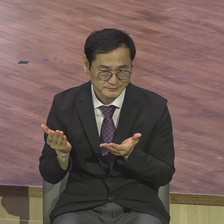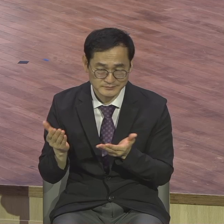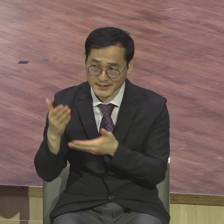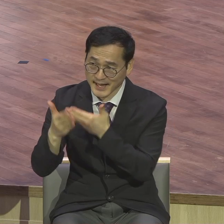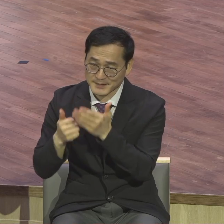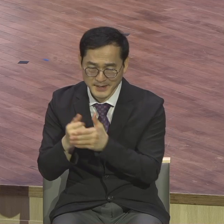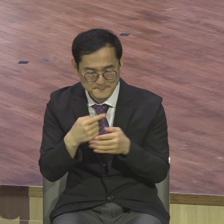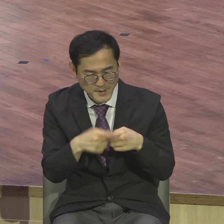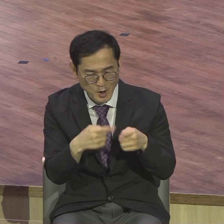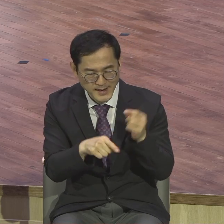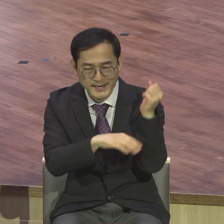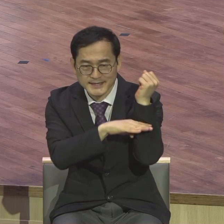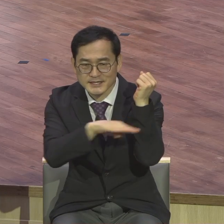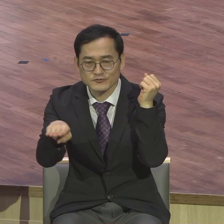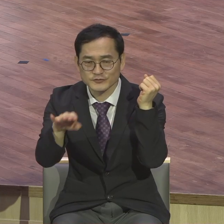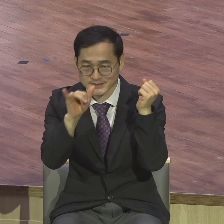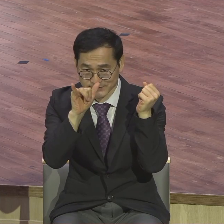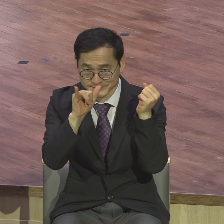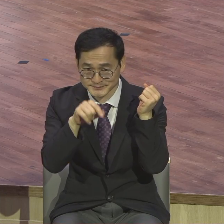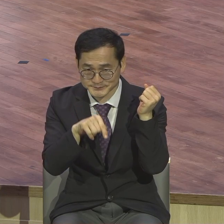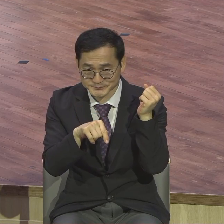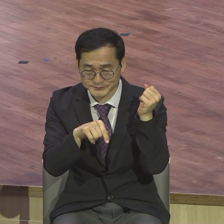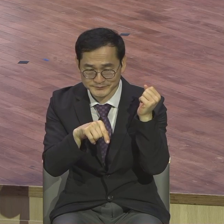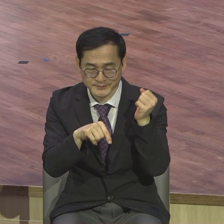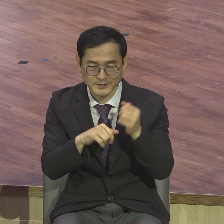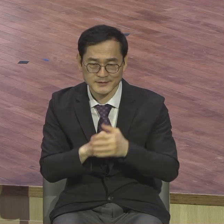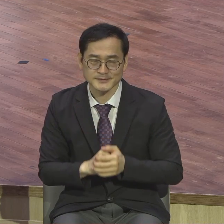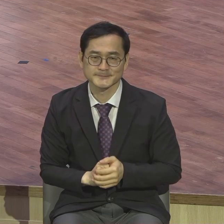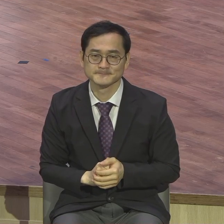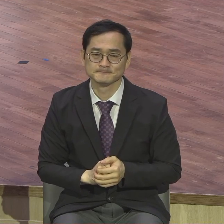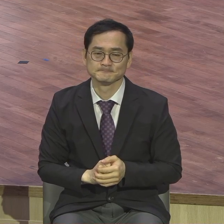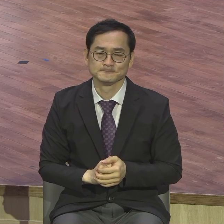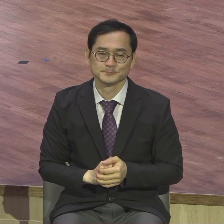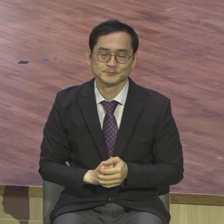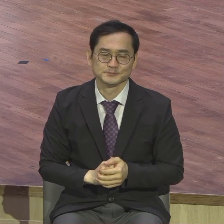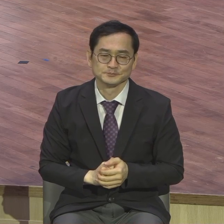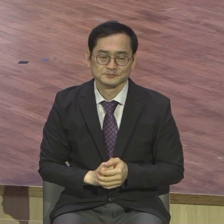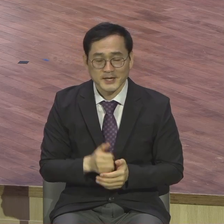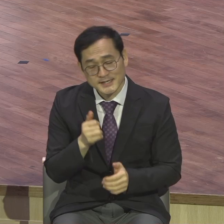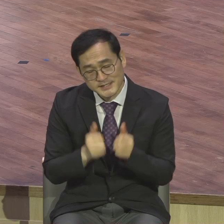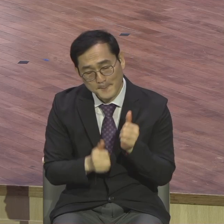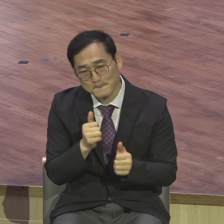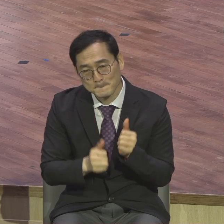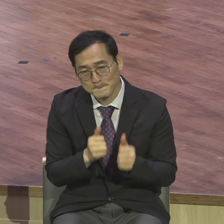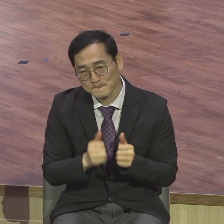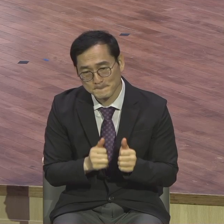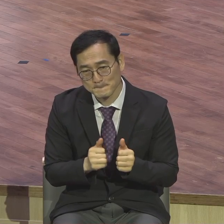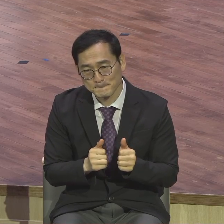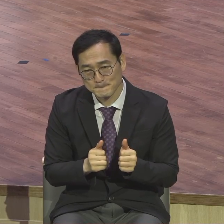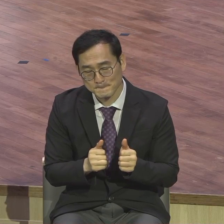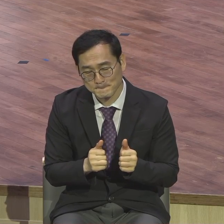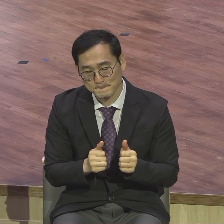기준이 나와 있어요. 우리가 일반적으로 시험을 보고 평가하는 기준에는 두 가지가 있습니다.